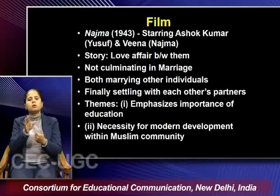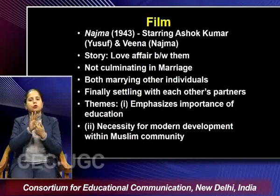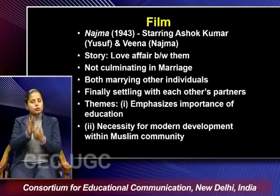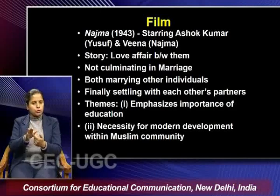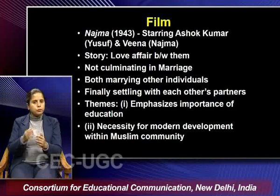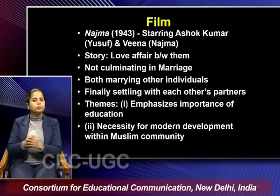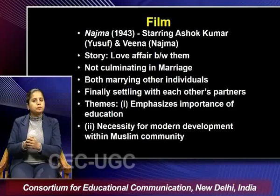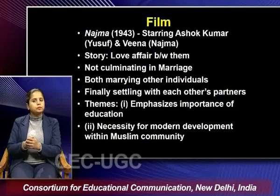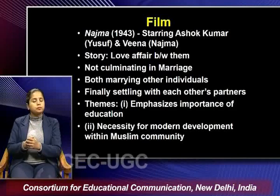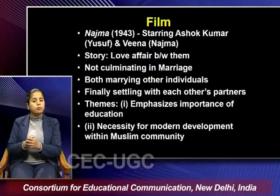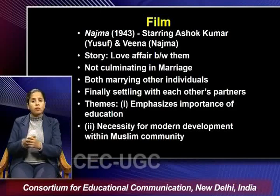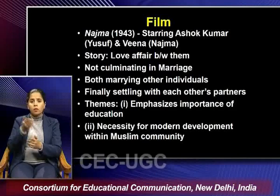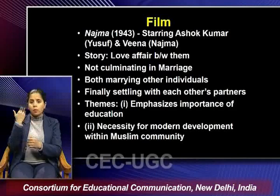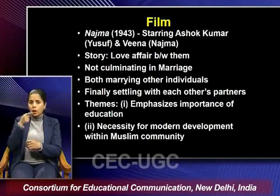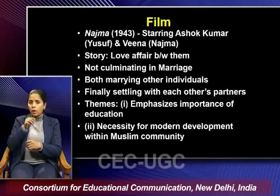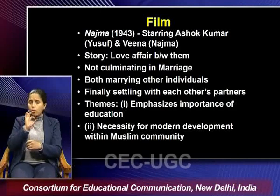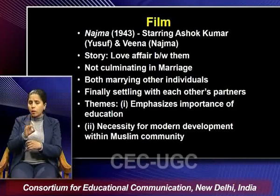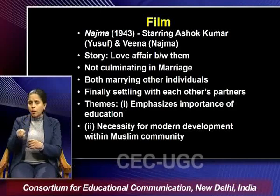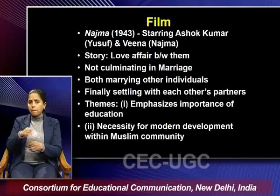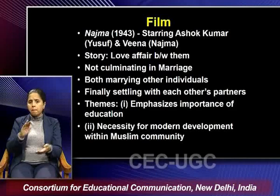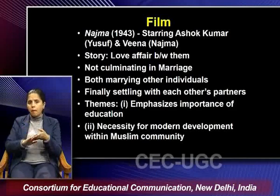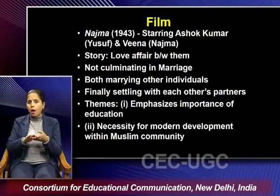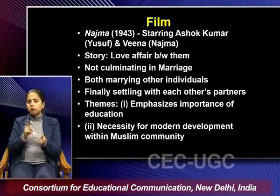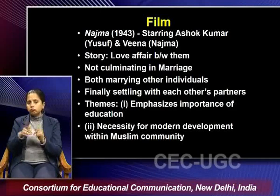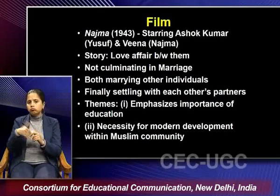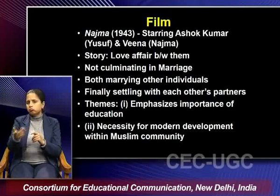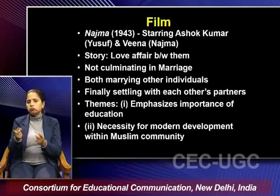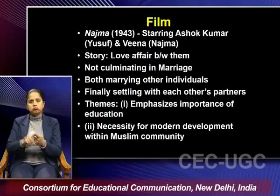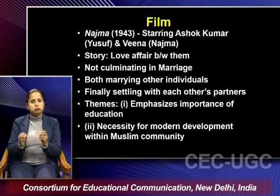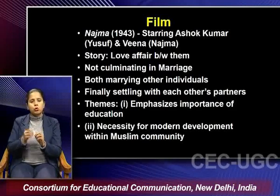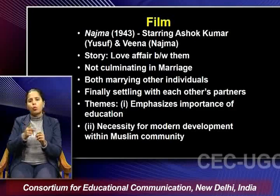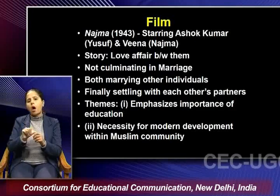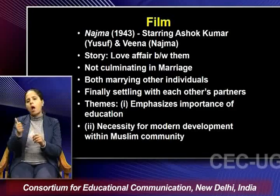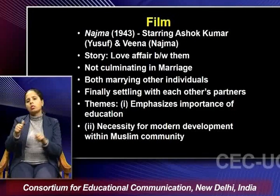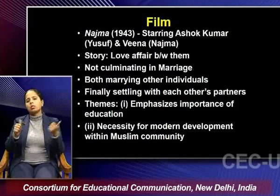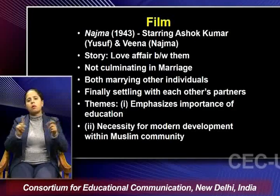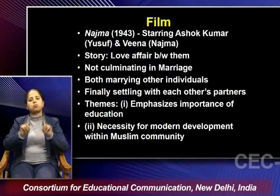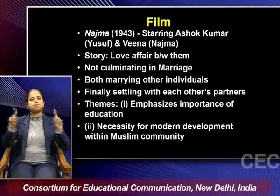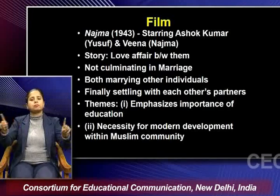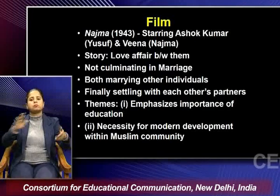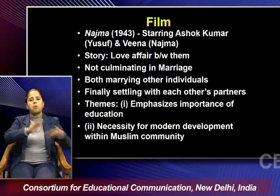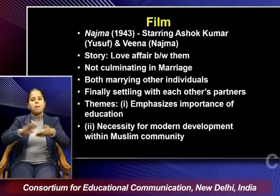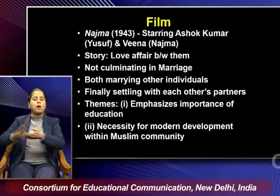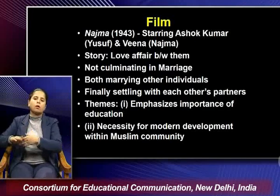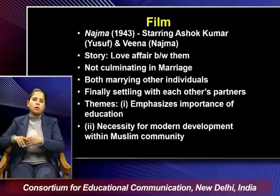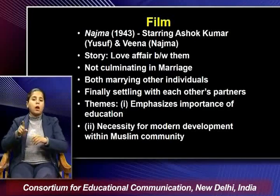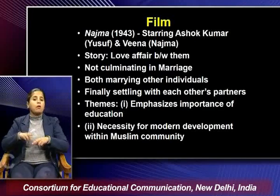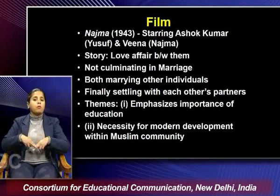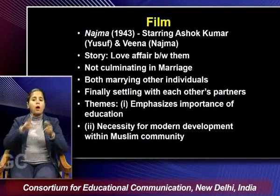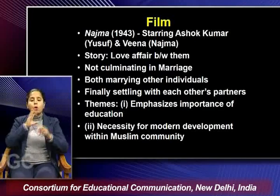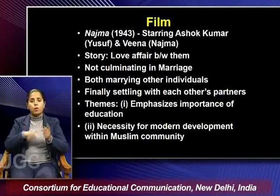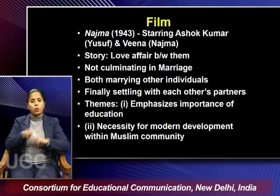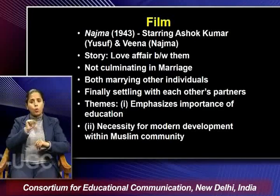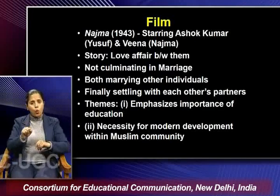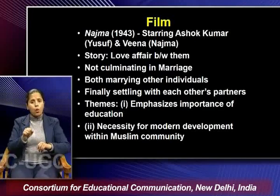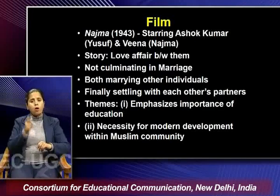and it does not culminate in marriage and both marry other individuals and finally settling with